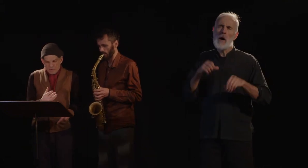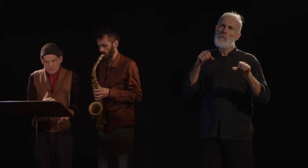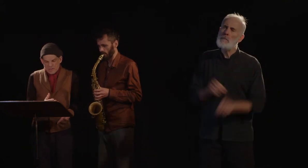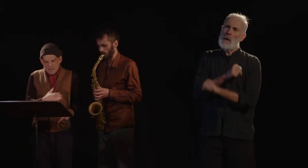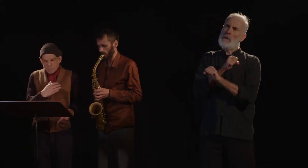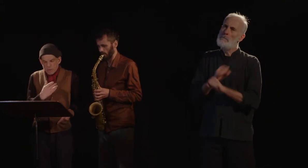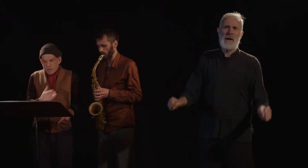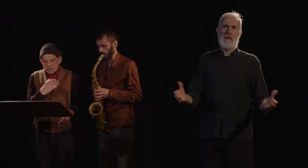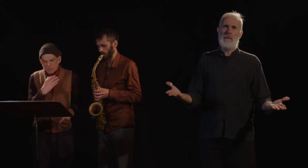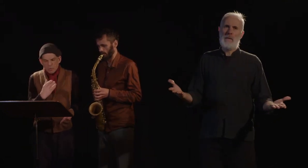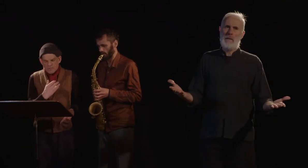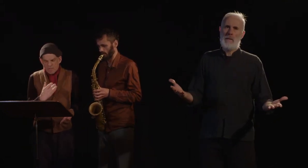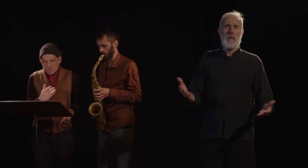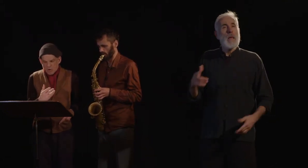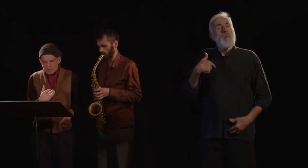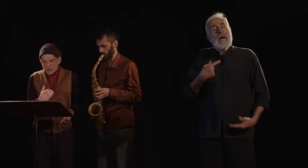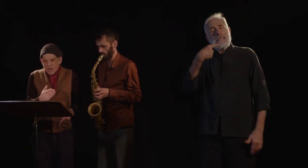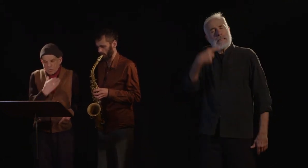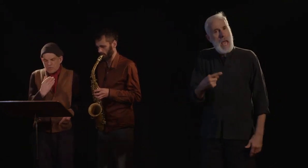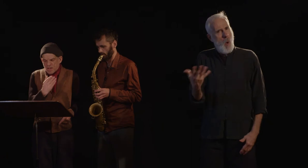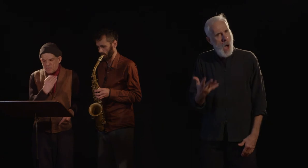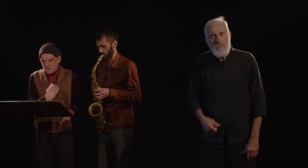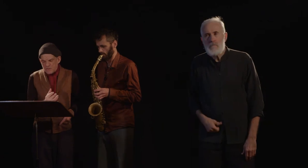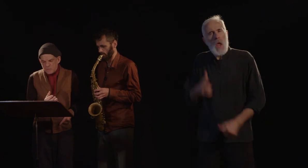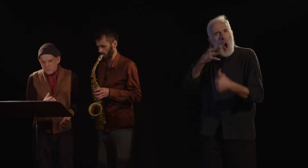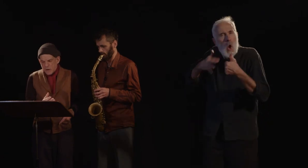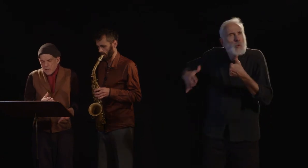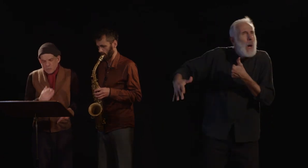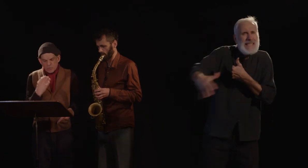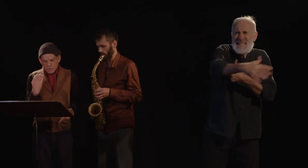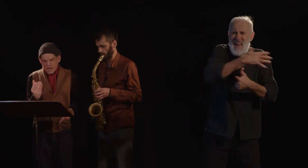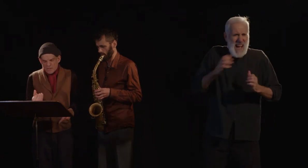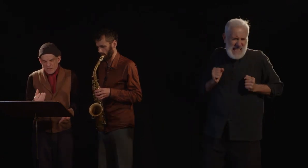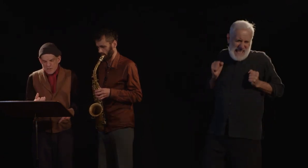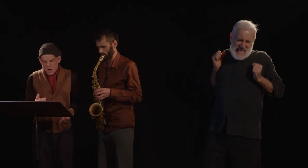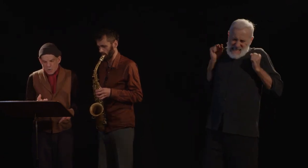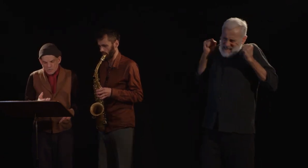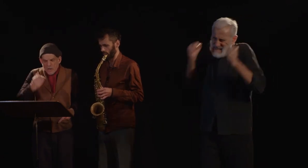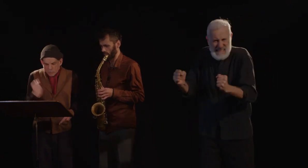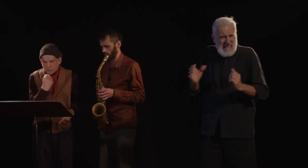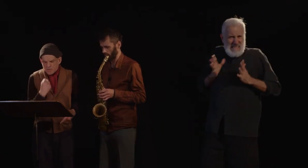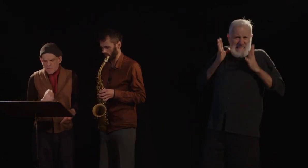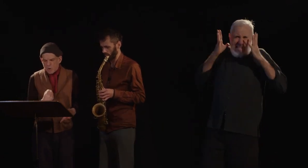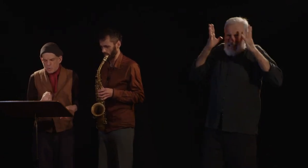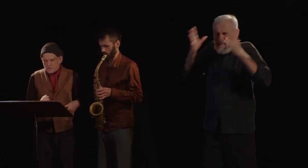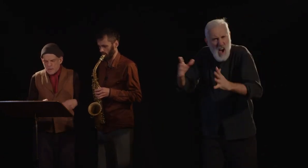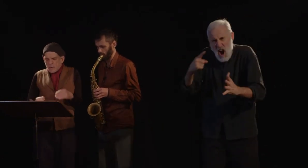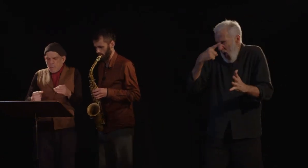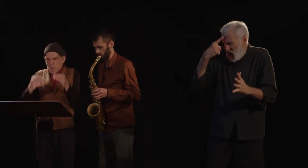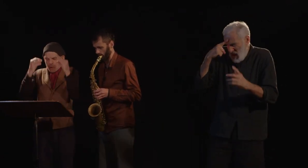société doit dépenser toute sa force, toute sa sollicitude, toute son intelligence, toute sa volonté pour